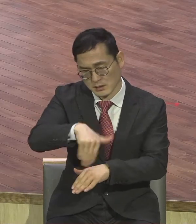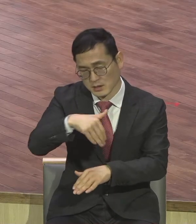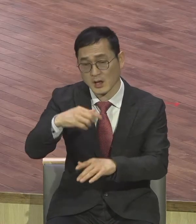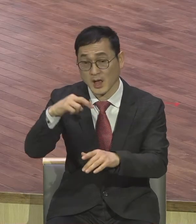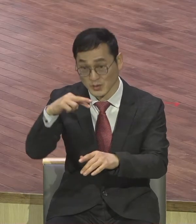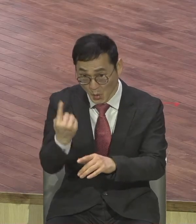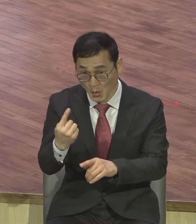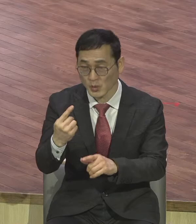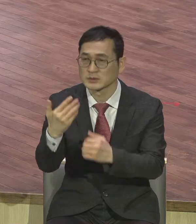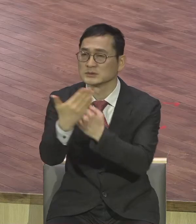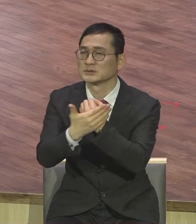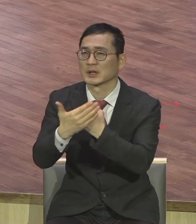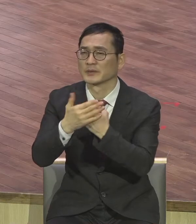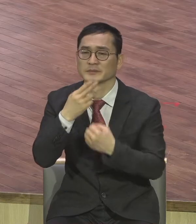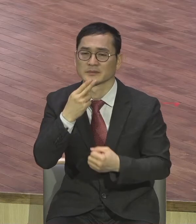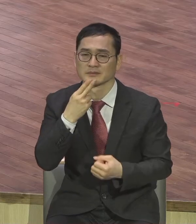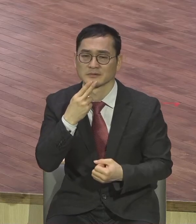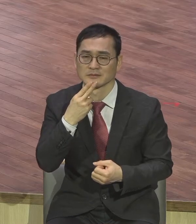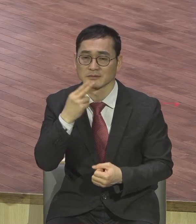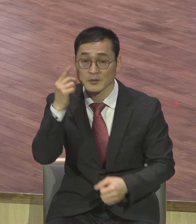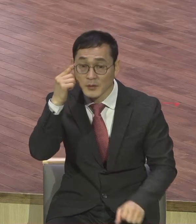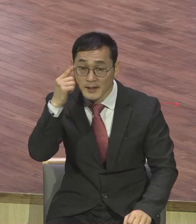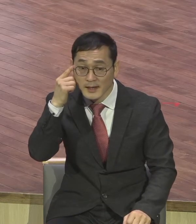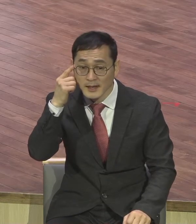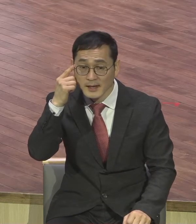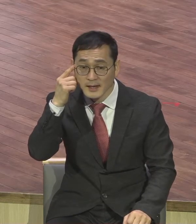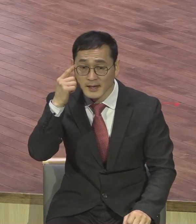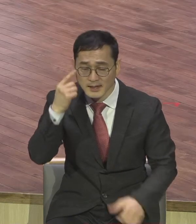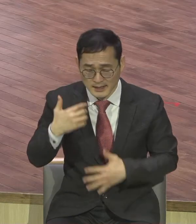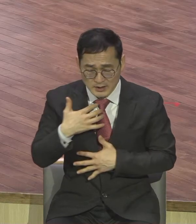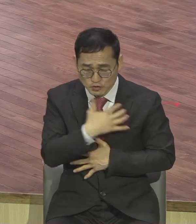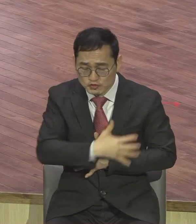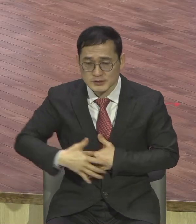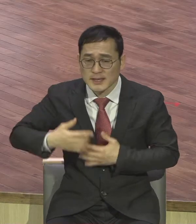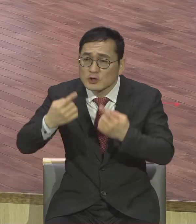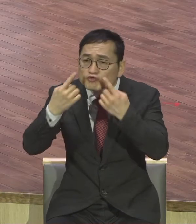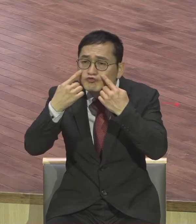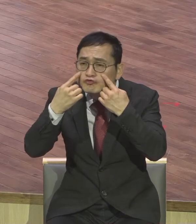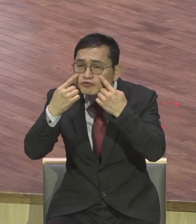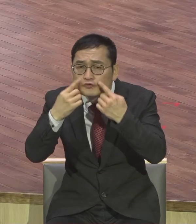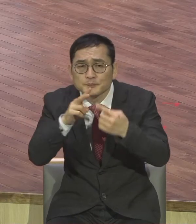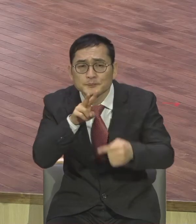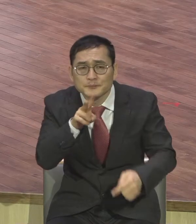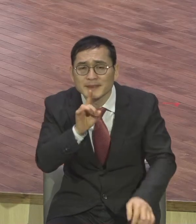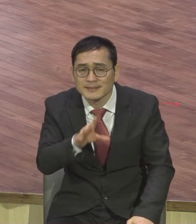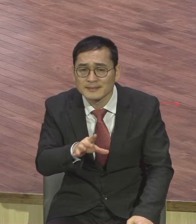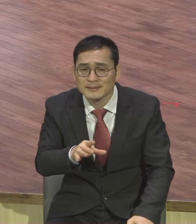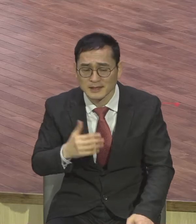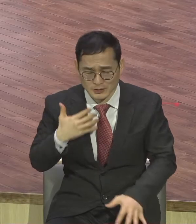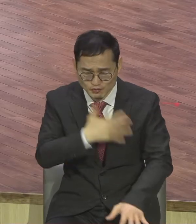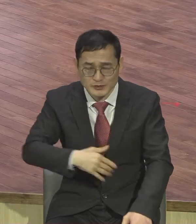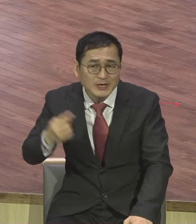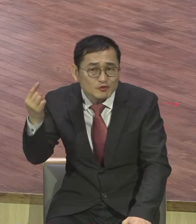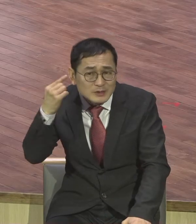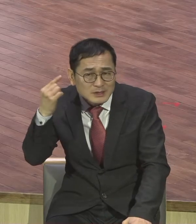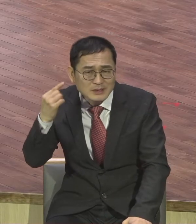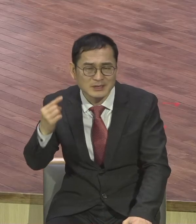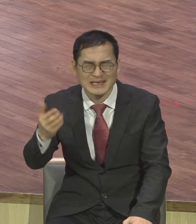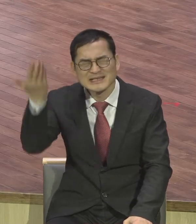못하느냐 육신적 것만 보고 시험 잘해요 뭐 하나님 예수님 다 말을 다 해요 용어 다